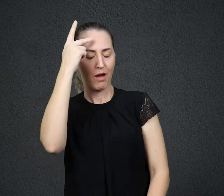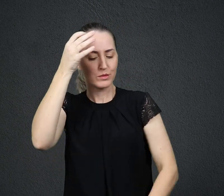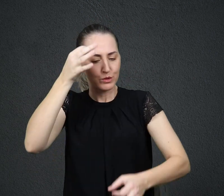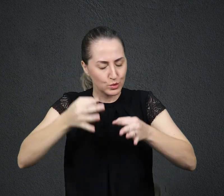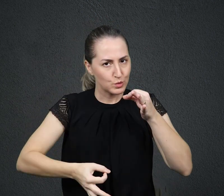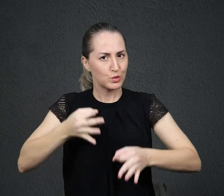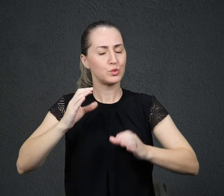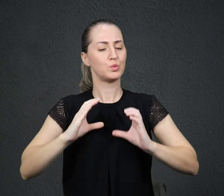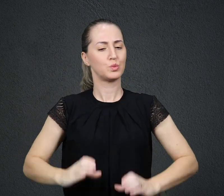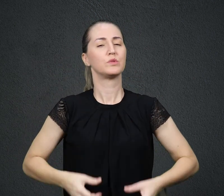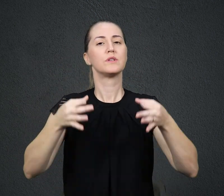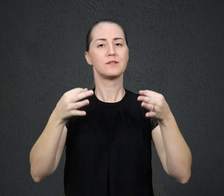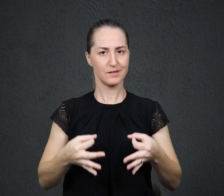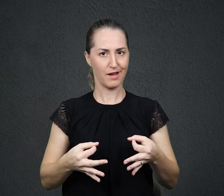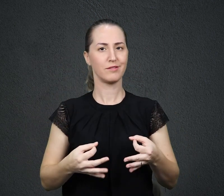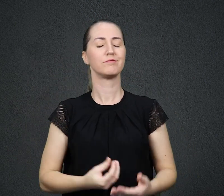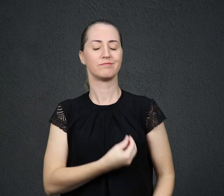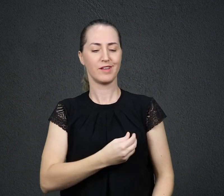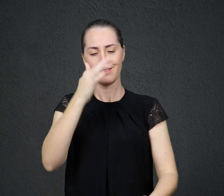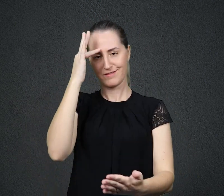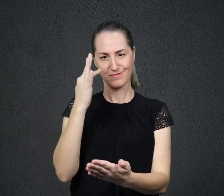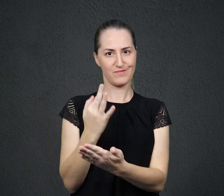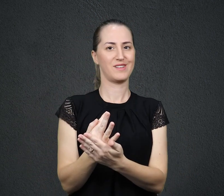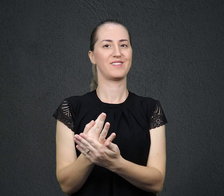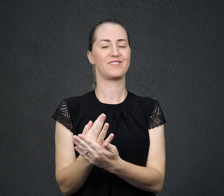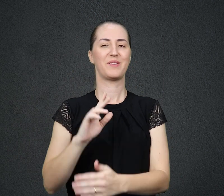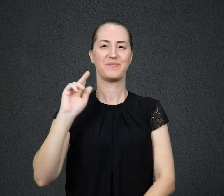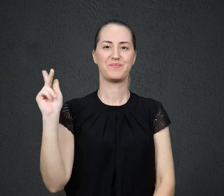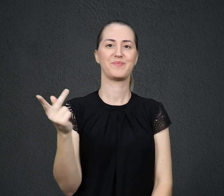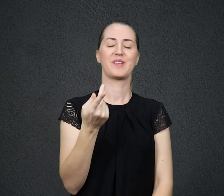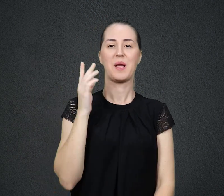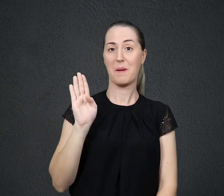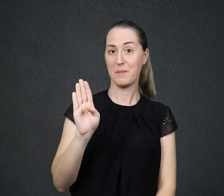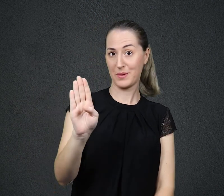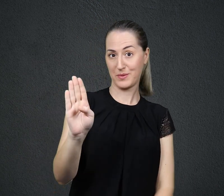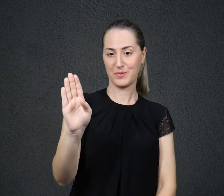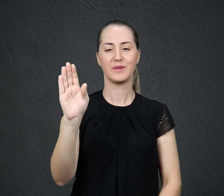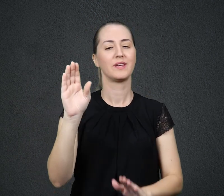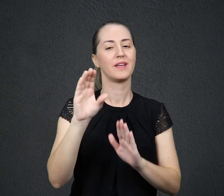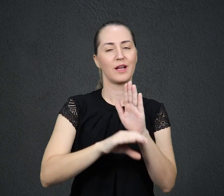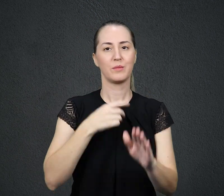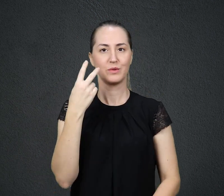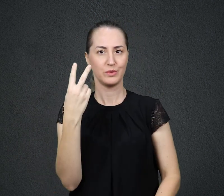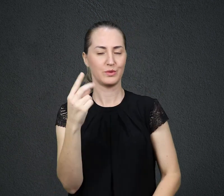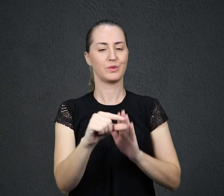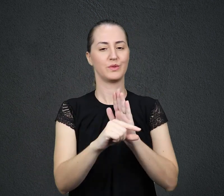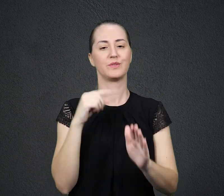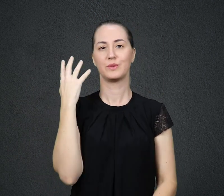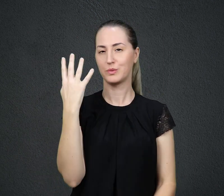Abacuque capítulo 2, versículo 4, parte C. Alguém disse que Deus sabia que o